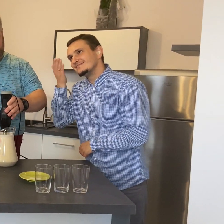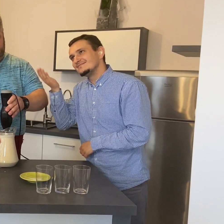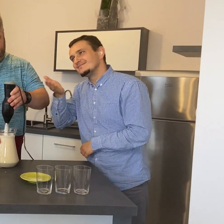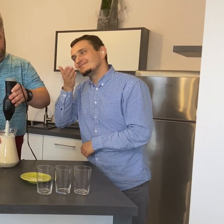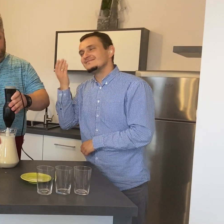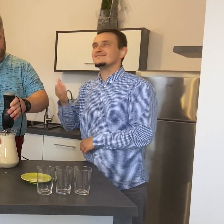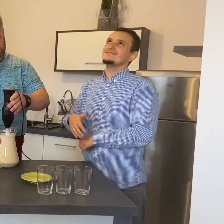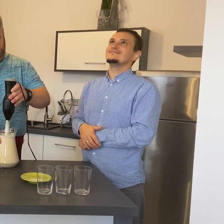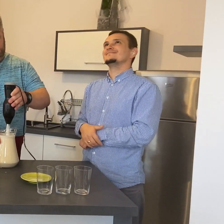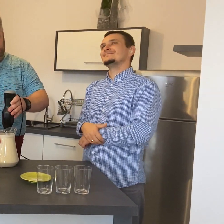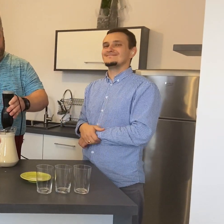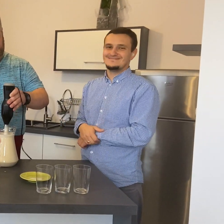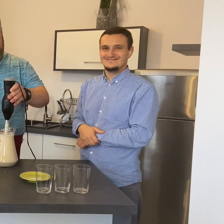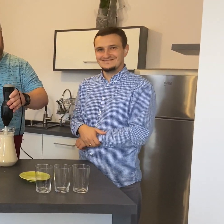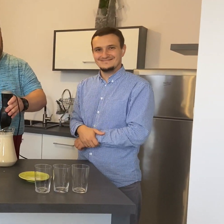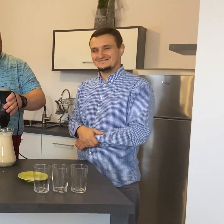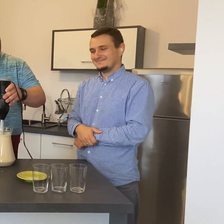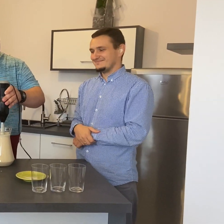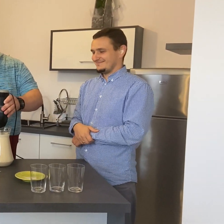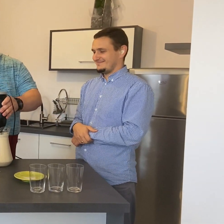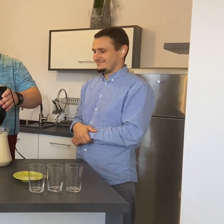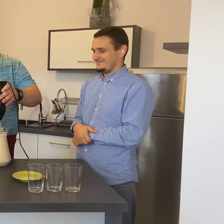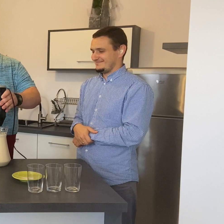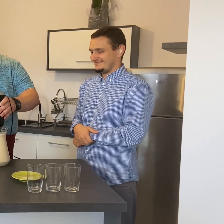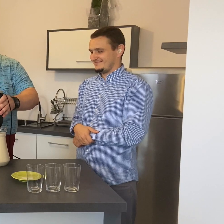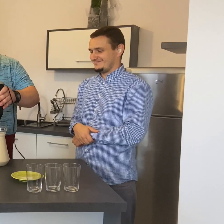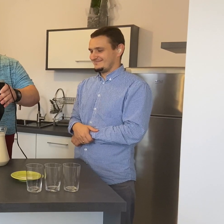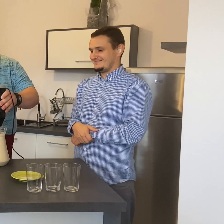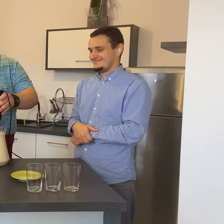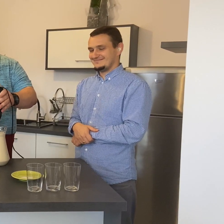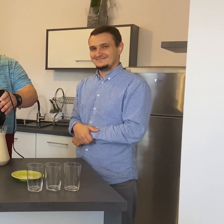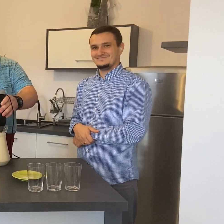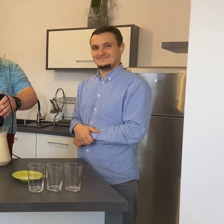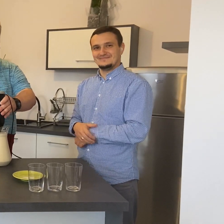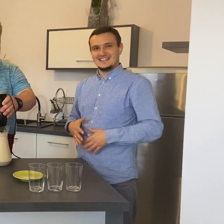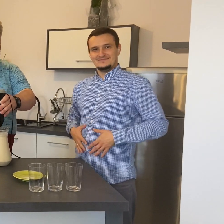Pięknie. jest roz Pięknie.